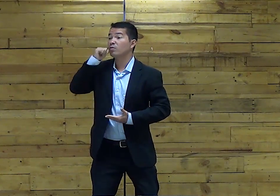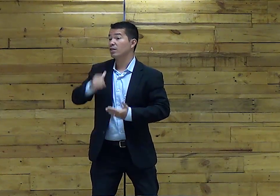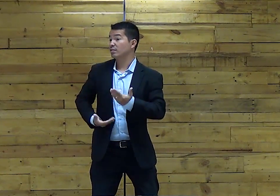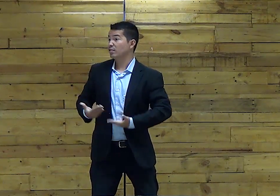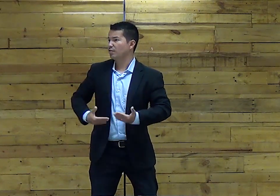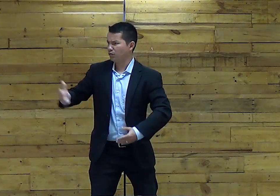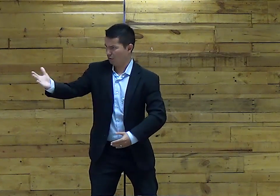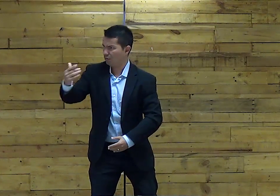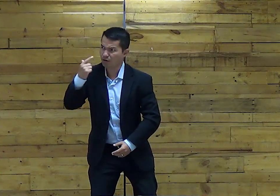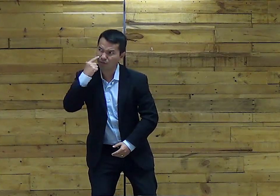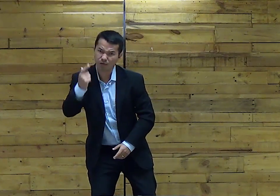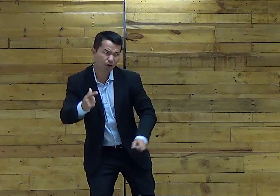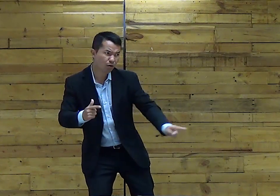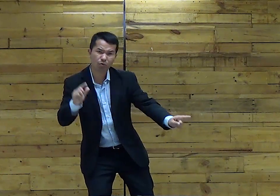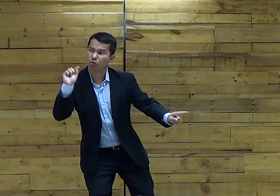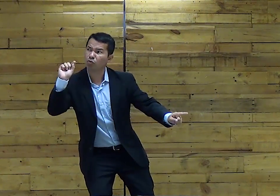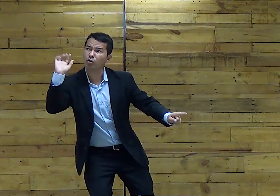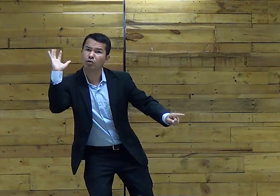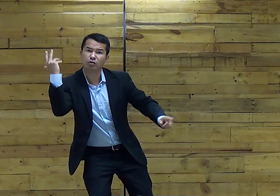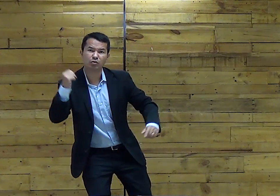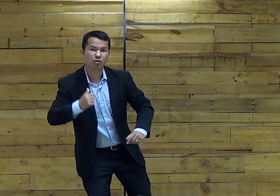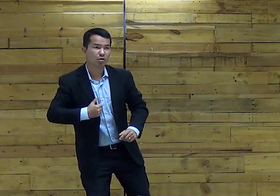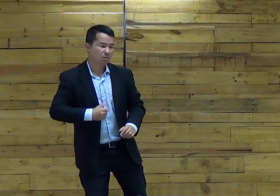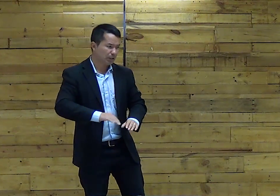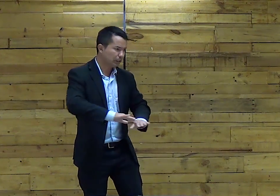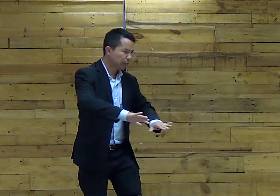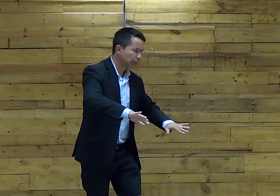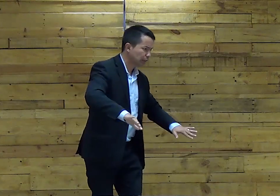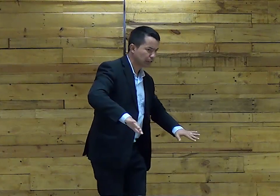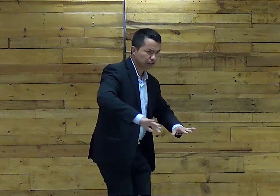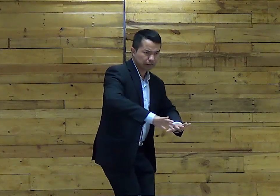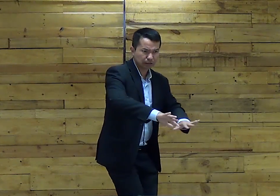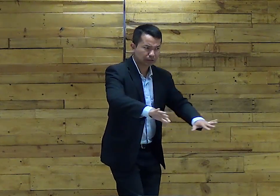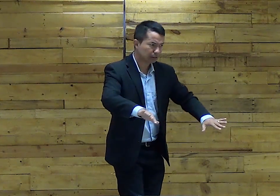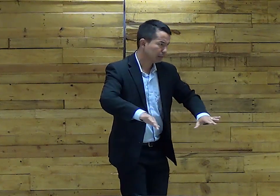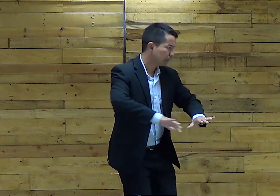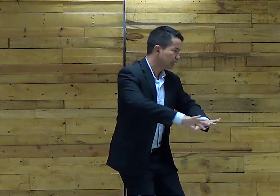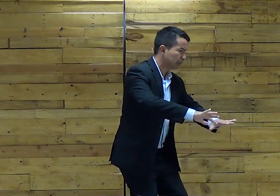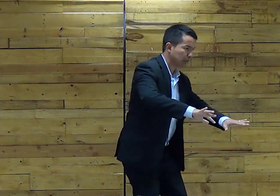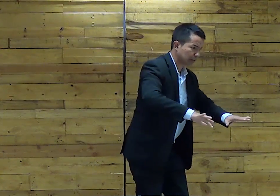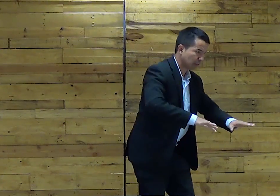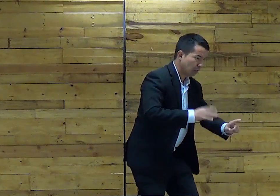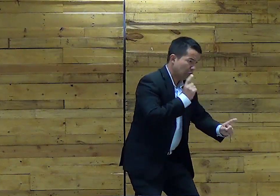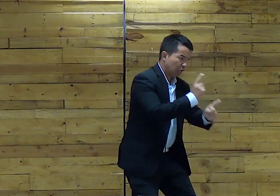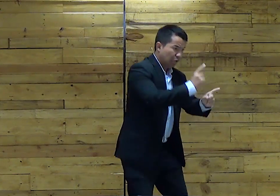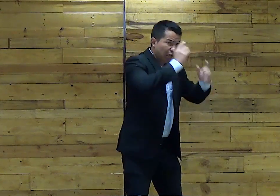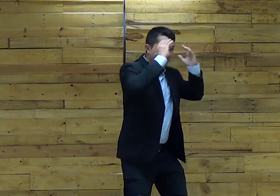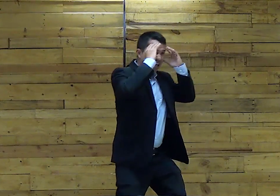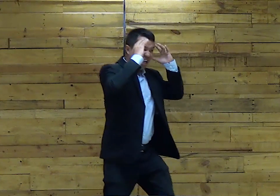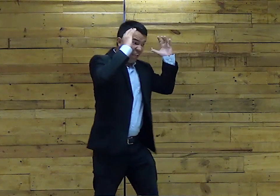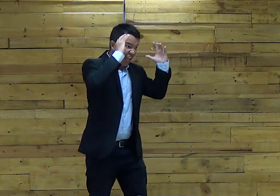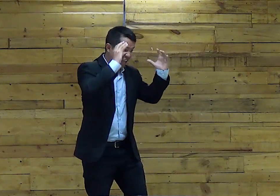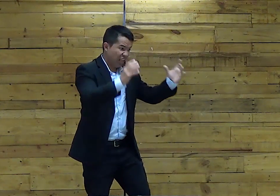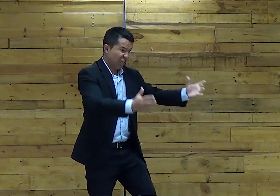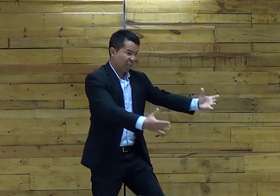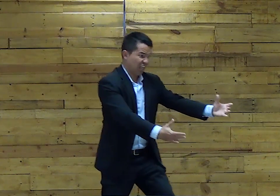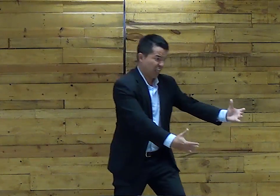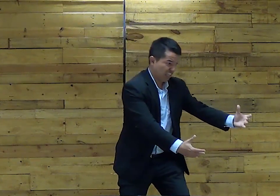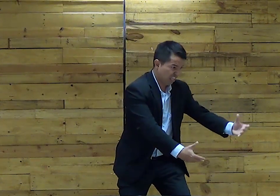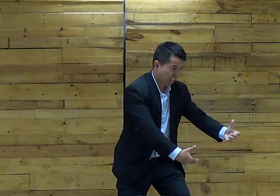Sérvão Vem até aqui Vamos ver o que há Naquele cesto O que há ali? Aí a Sérvão Vai e olha E